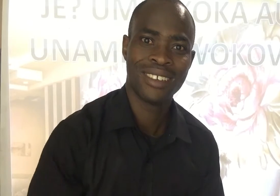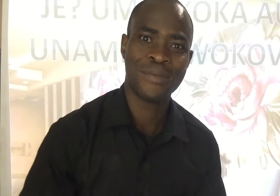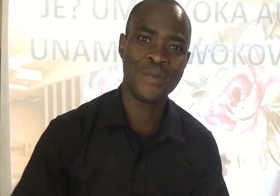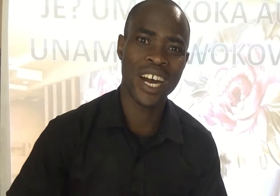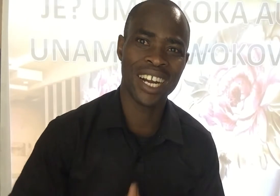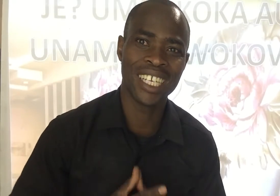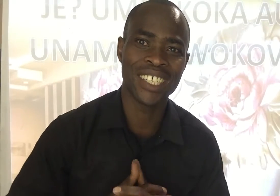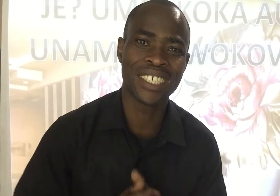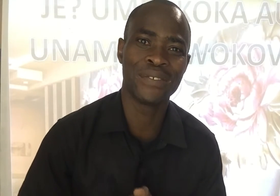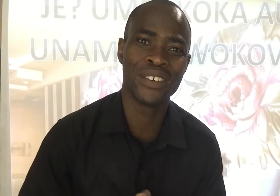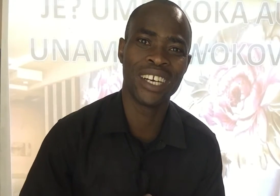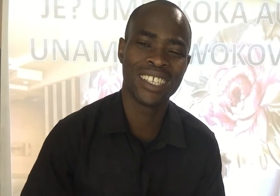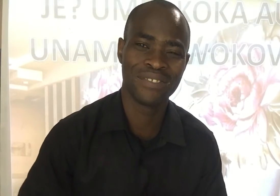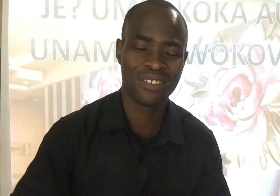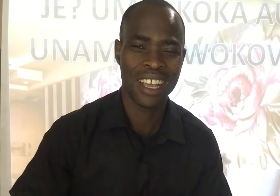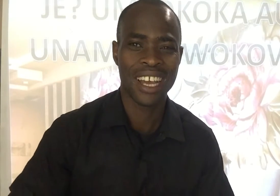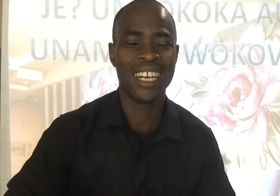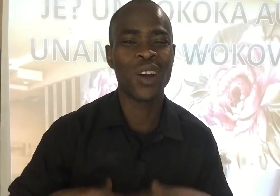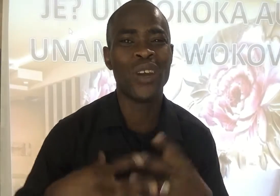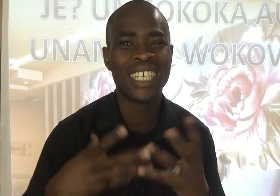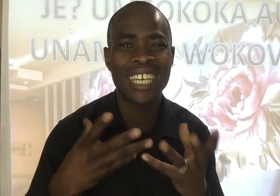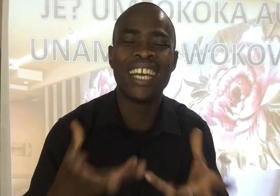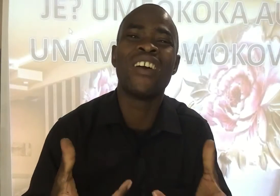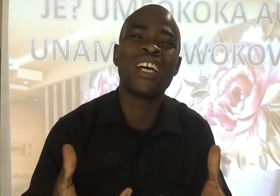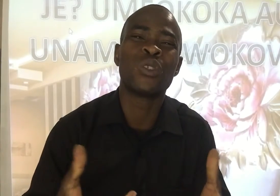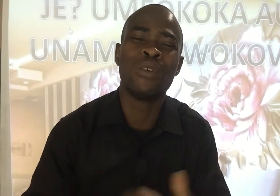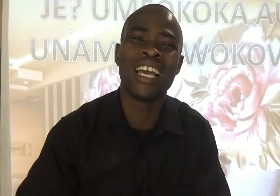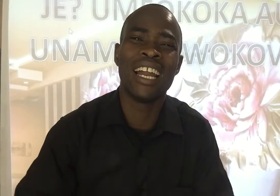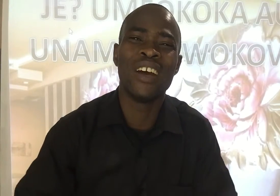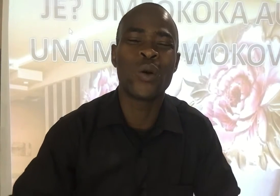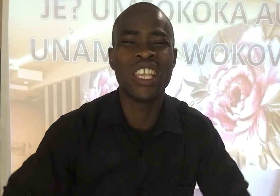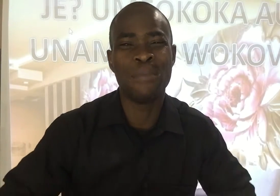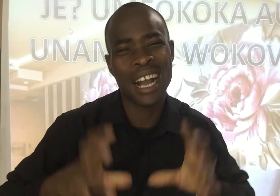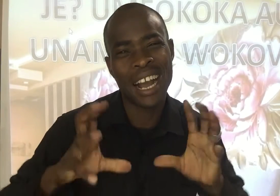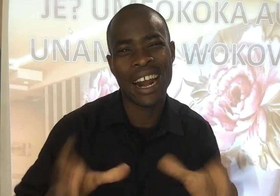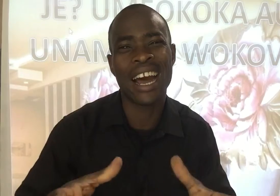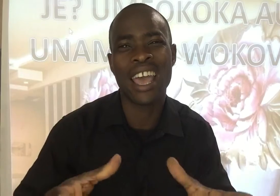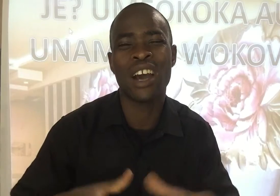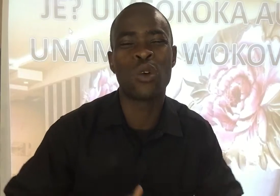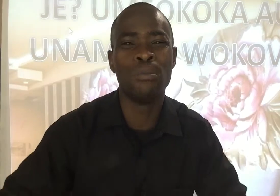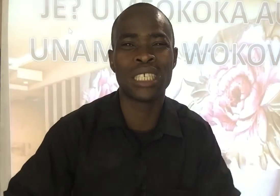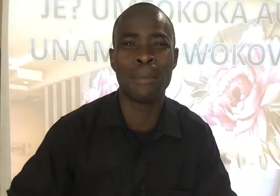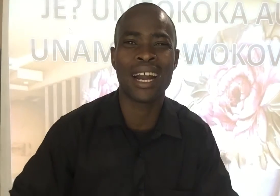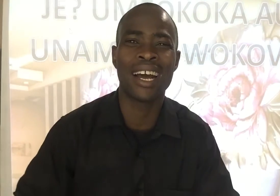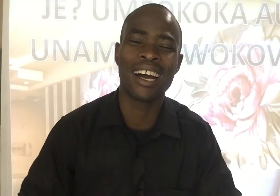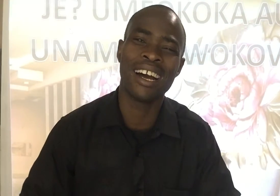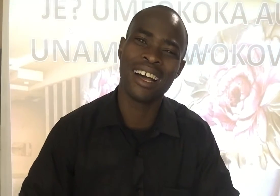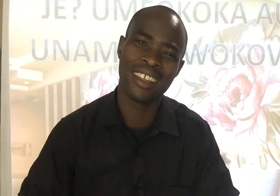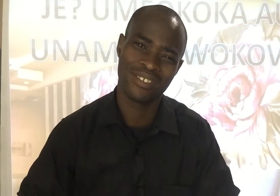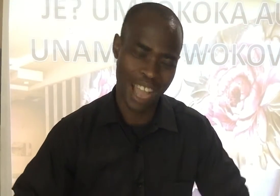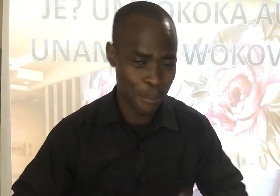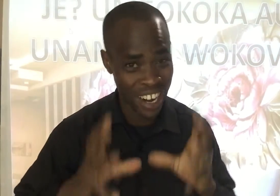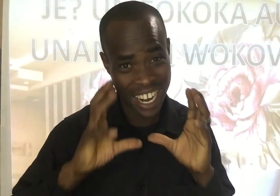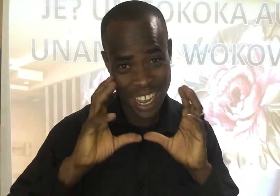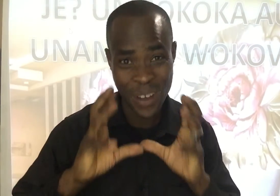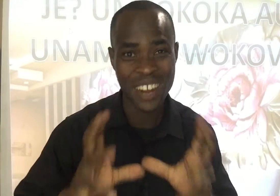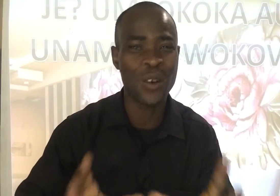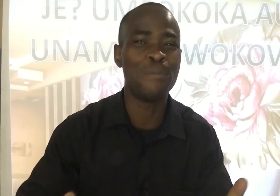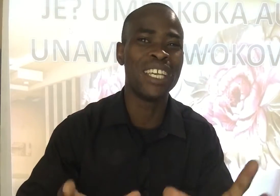Buwana Yesu wa sifiwe, inakuletia neno la subu ya leo kwenye makara haya ya kumi za baraka Amboe ninaimani kwa mba